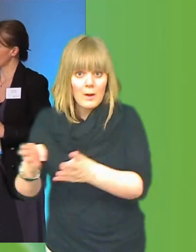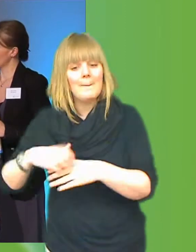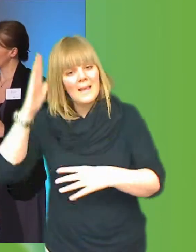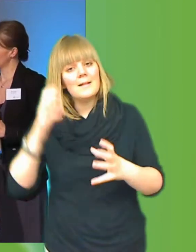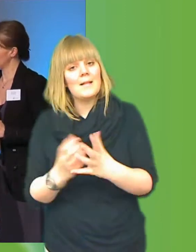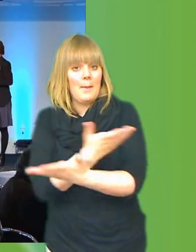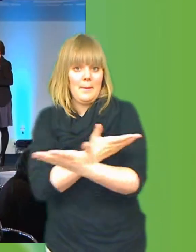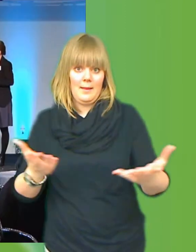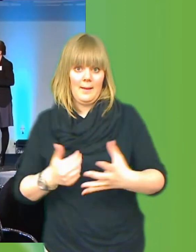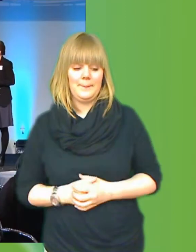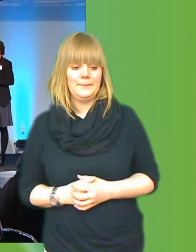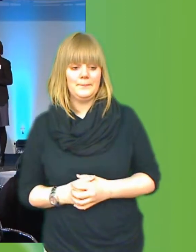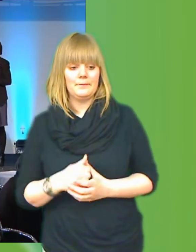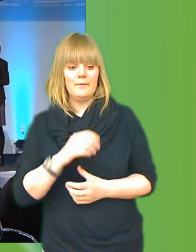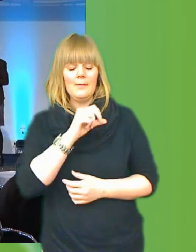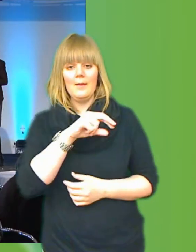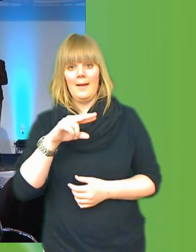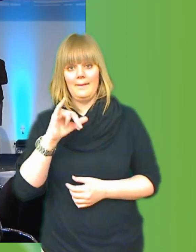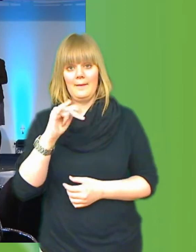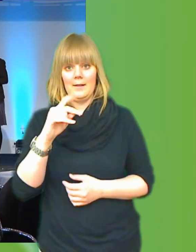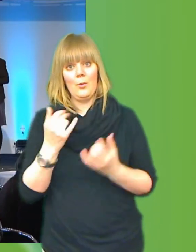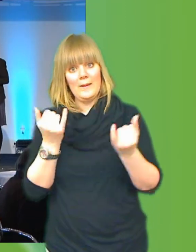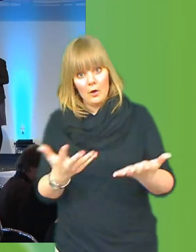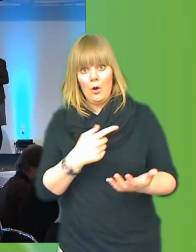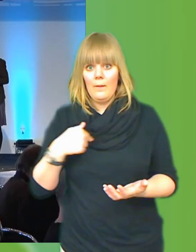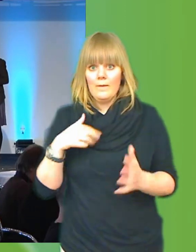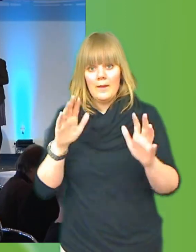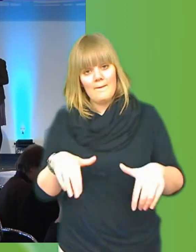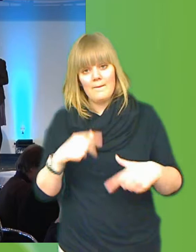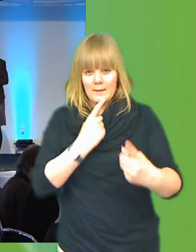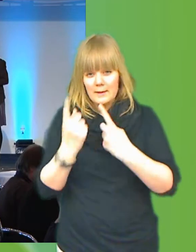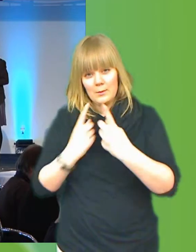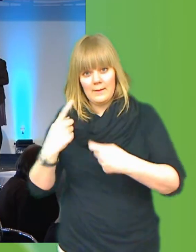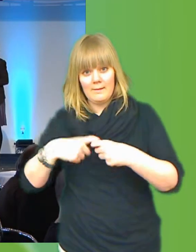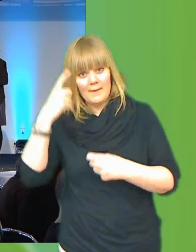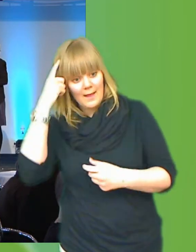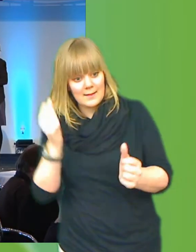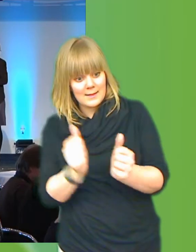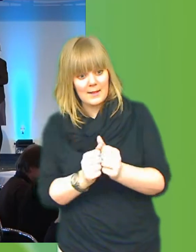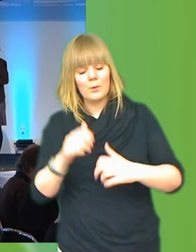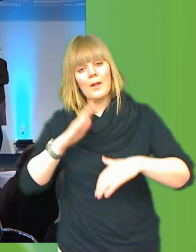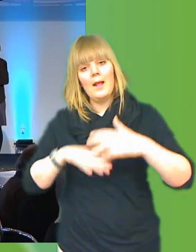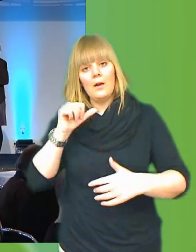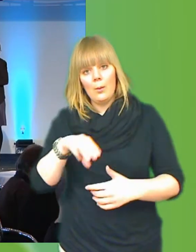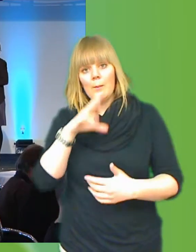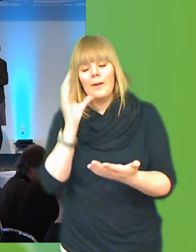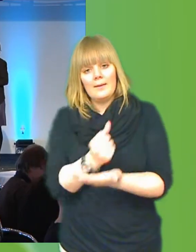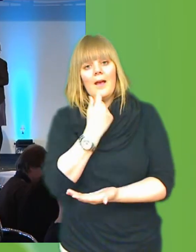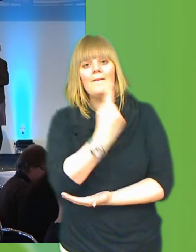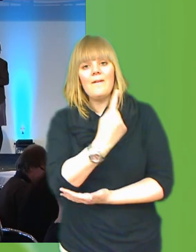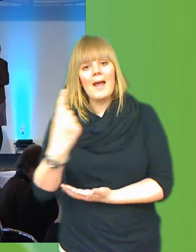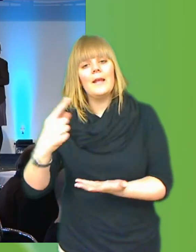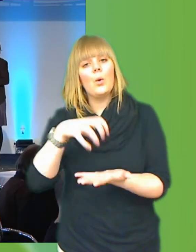Men om man skulle tillämpa det här tänket som vi har pratat om idag. Då handlar det ju väldigt mycket om att hitta varje kommuns person, varje